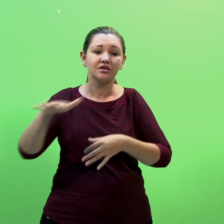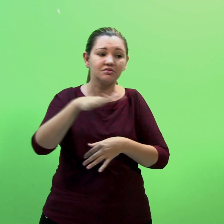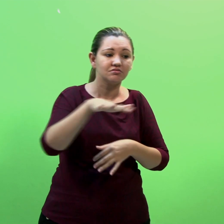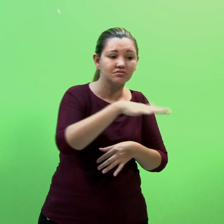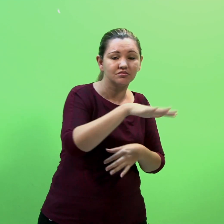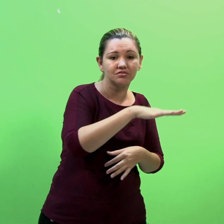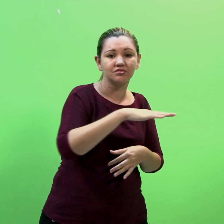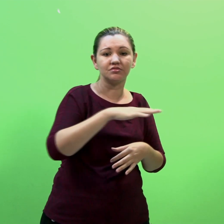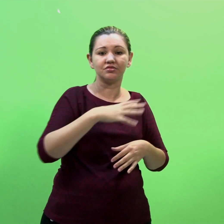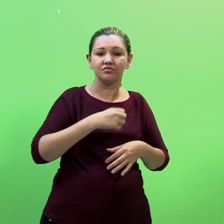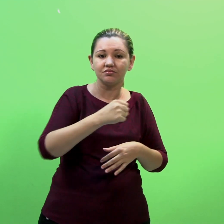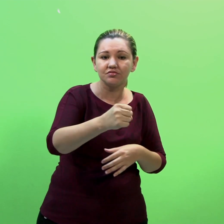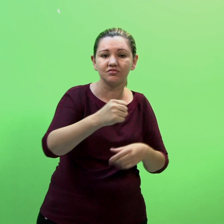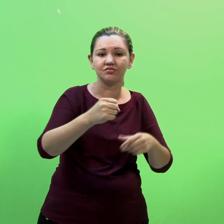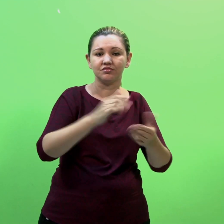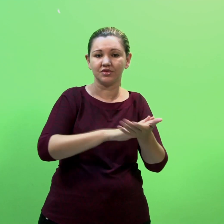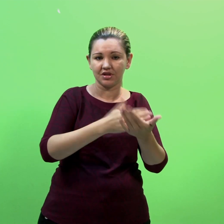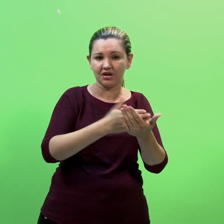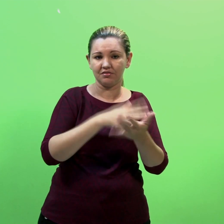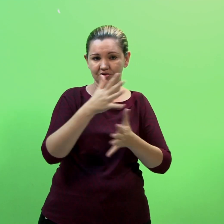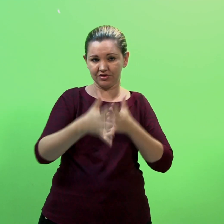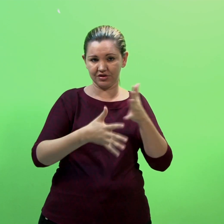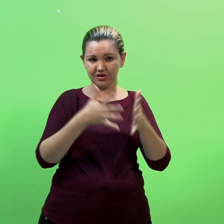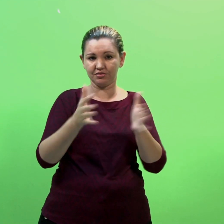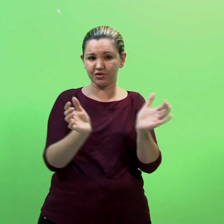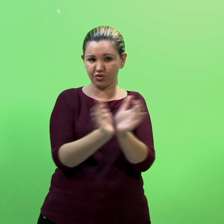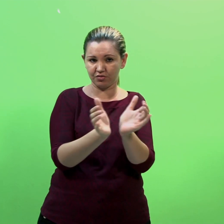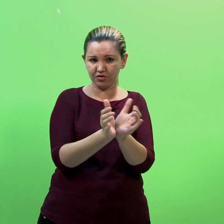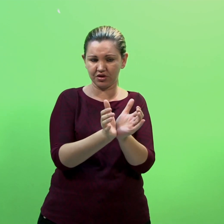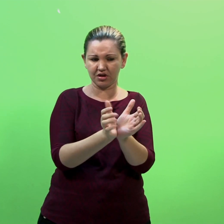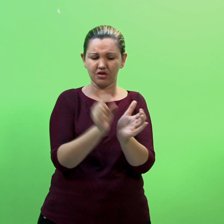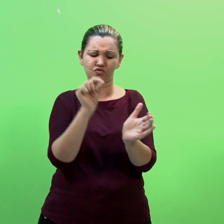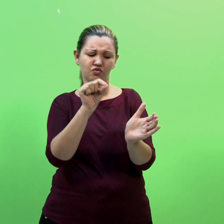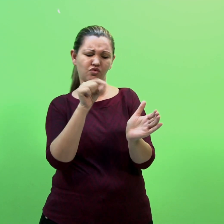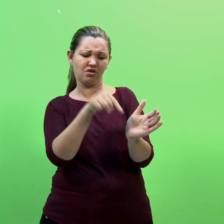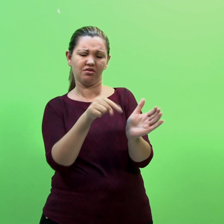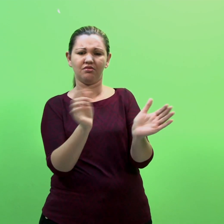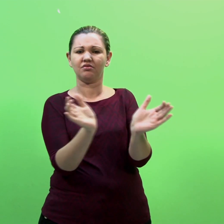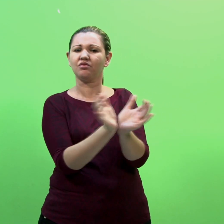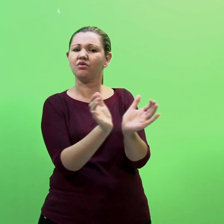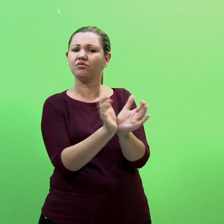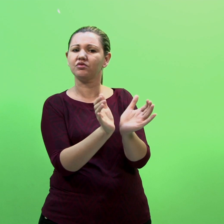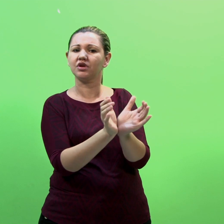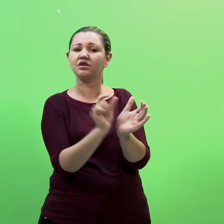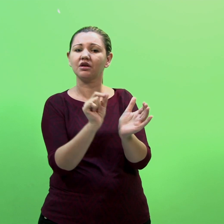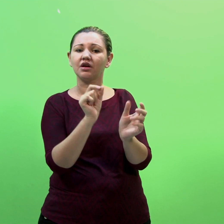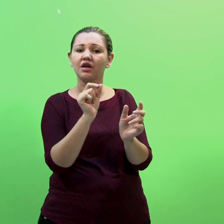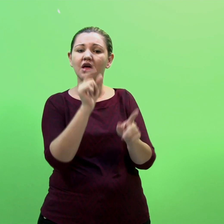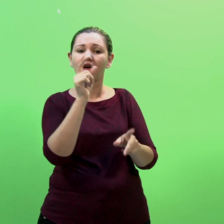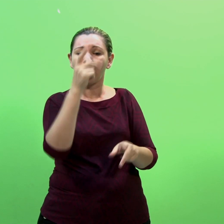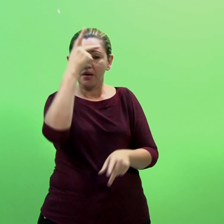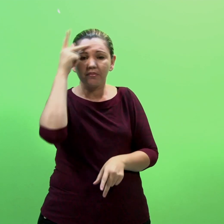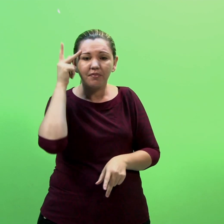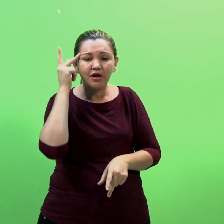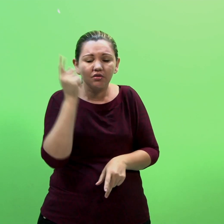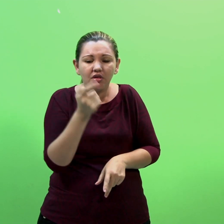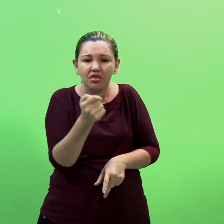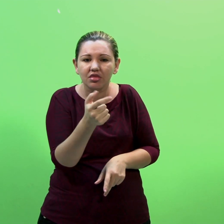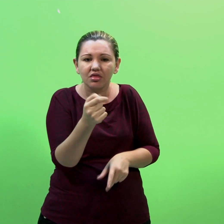comunitário se refere aos serviços prestados na sociedade a uma pequena parcela da população No caso,